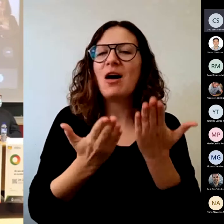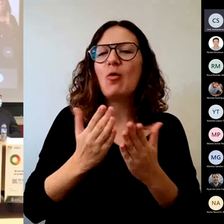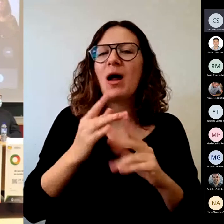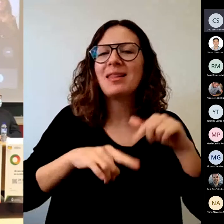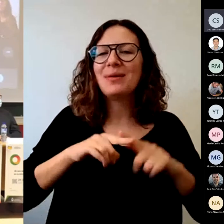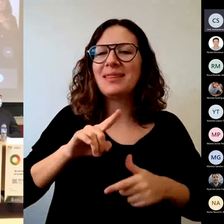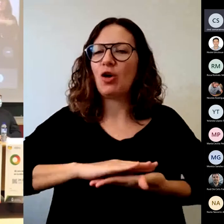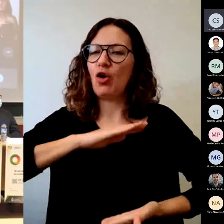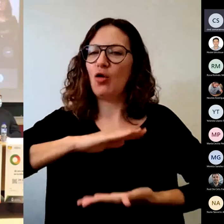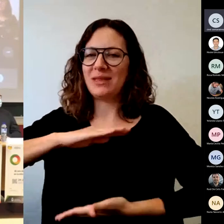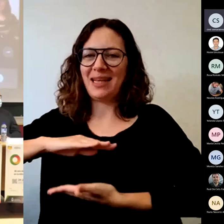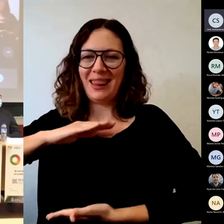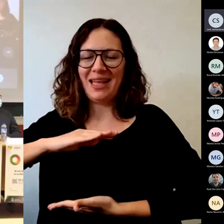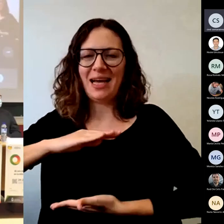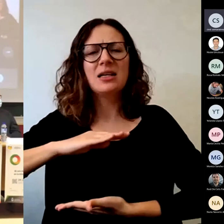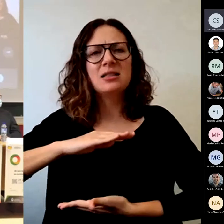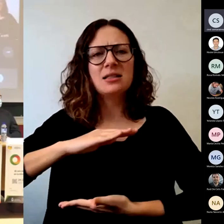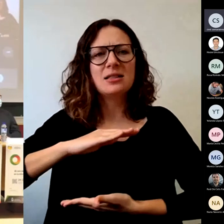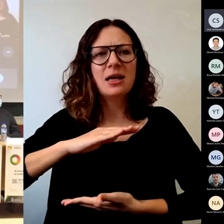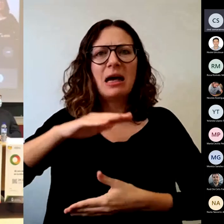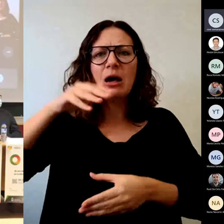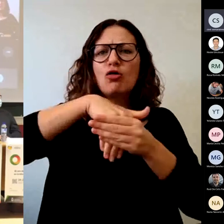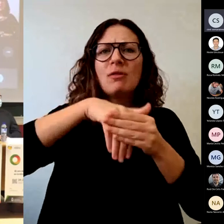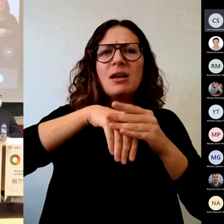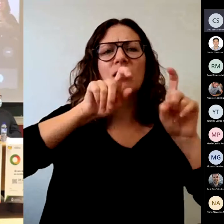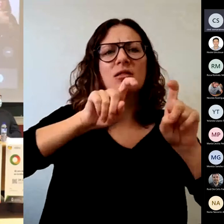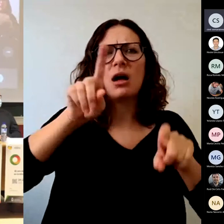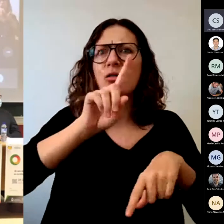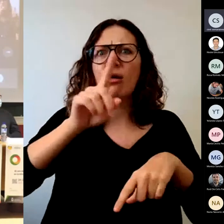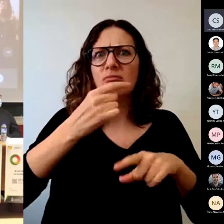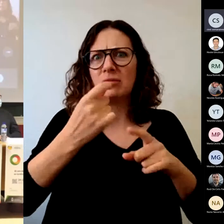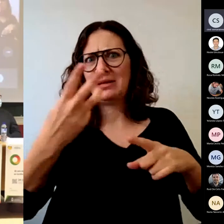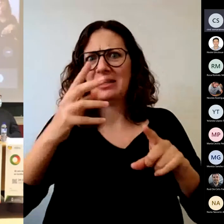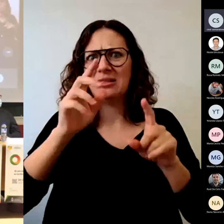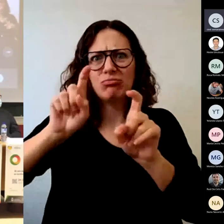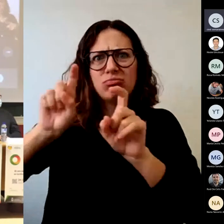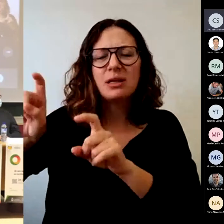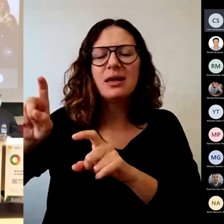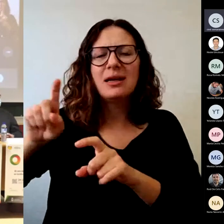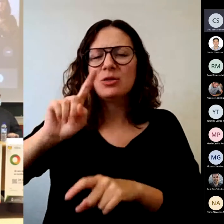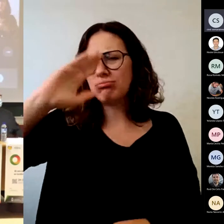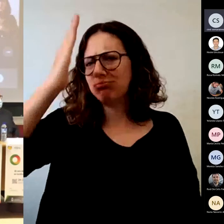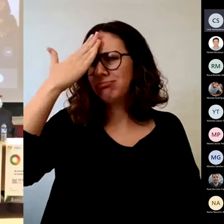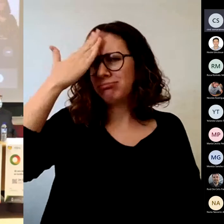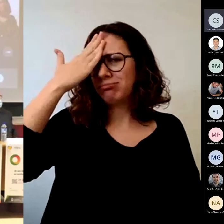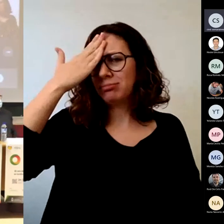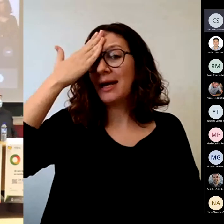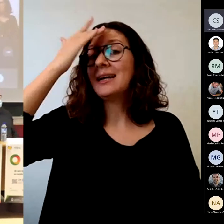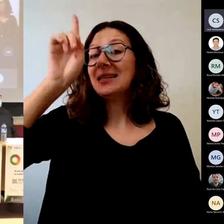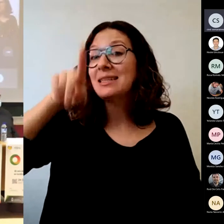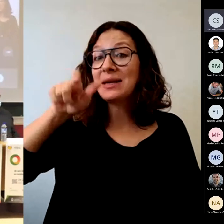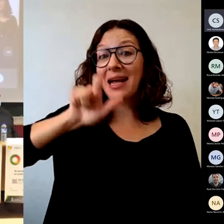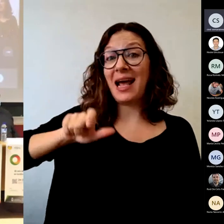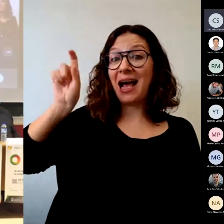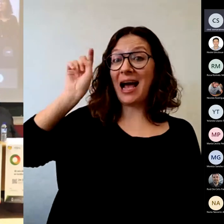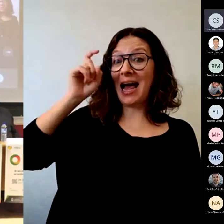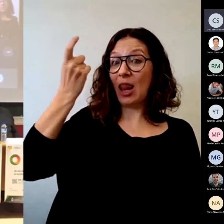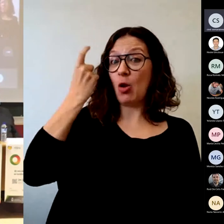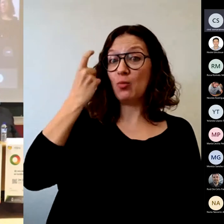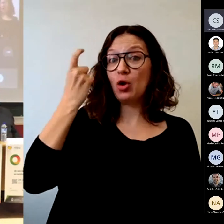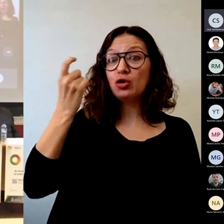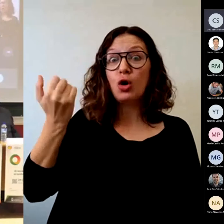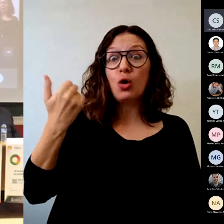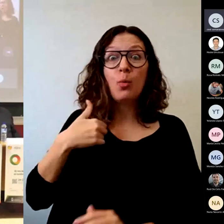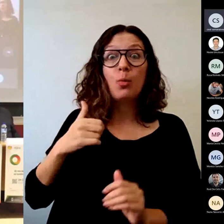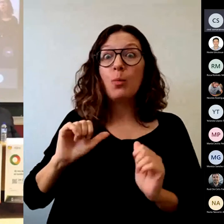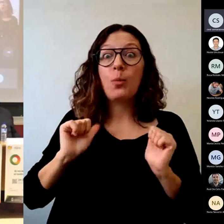sino solo contenidos, es fundamental y que los estudiantes conozcan esa evaluación y sean conscientes desde el primer momento de